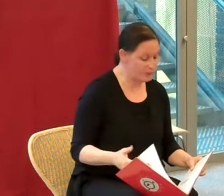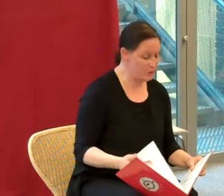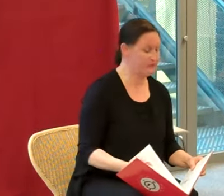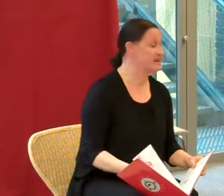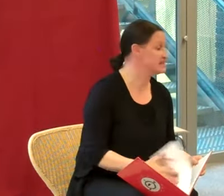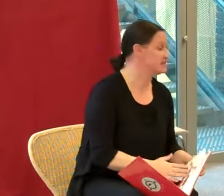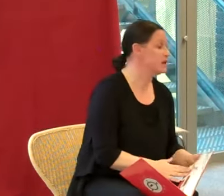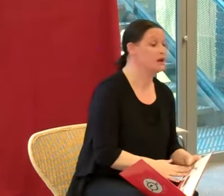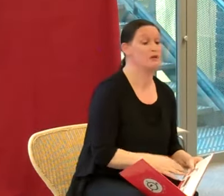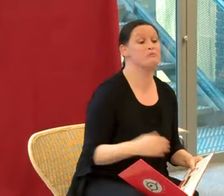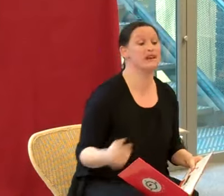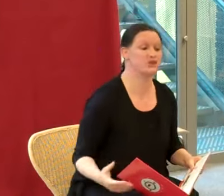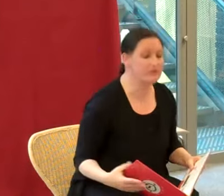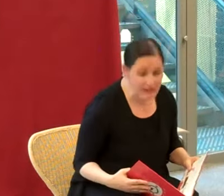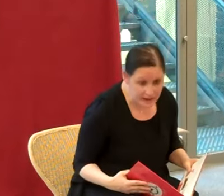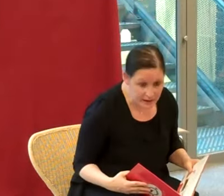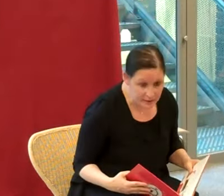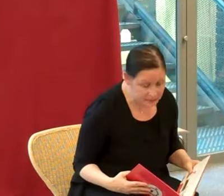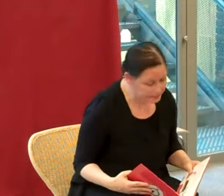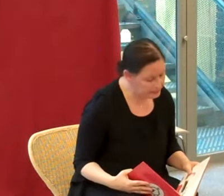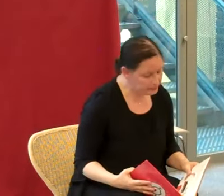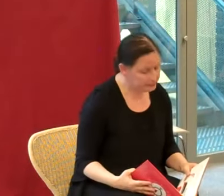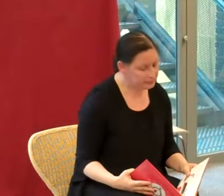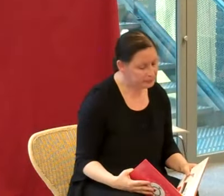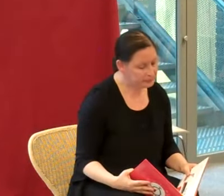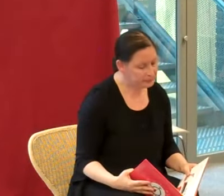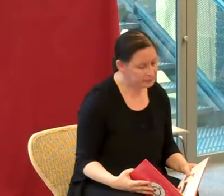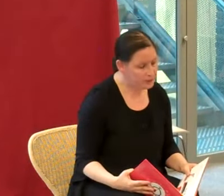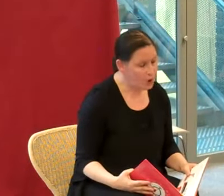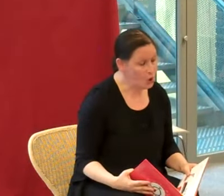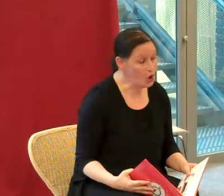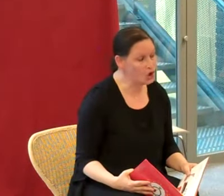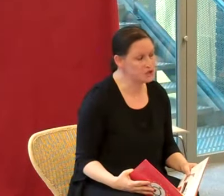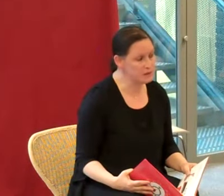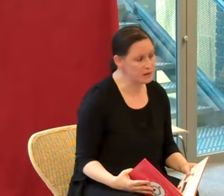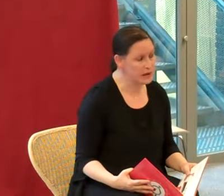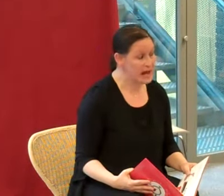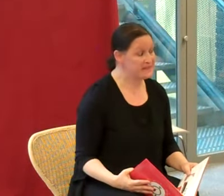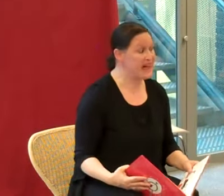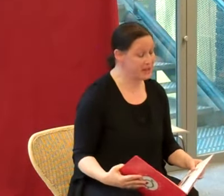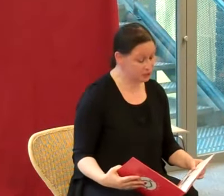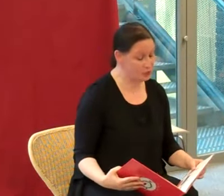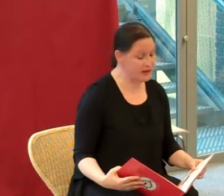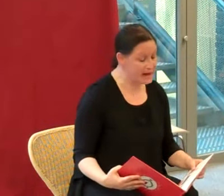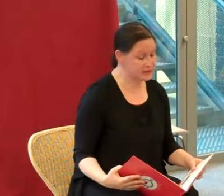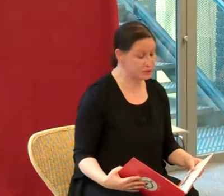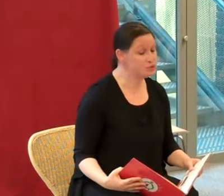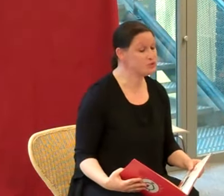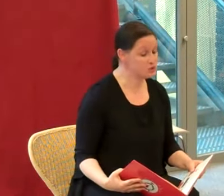flambée, farcie. Mais que faire ? Heureusement, Dinde trouva la solution.